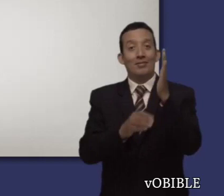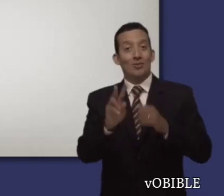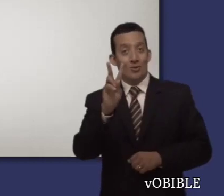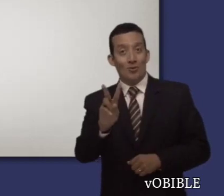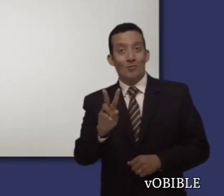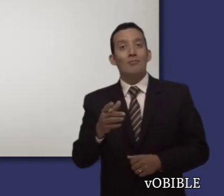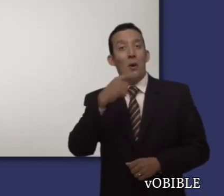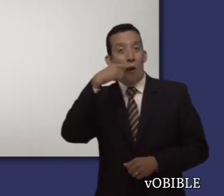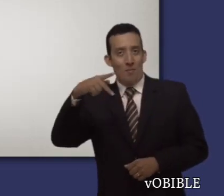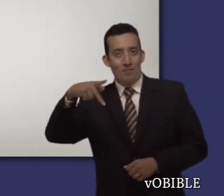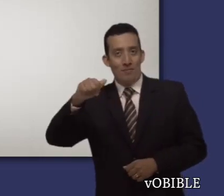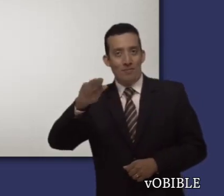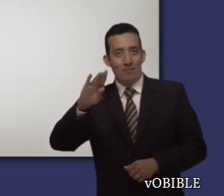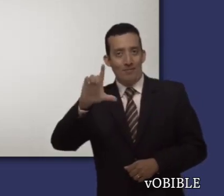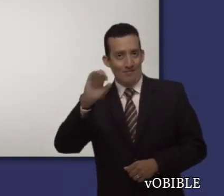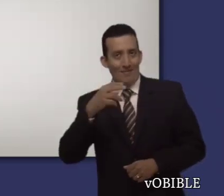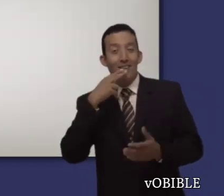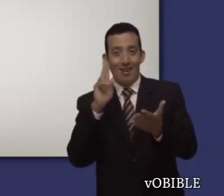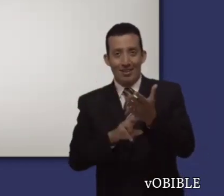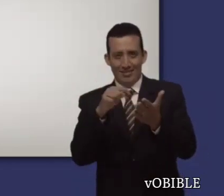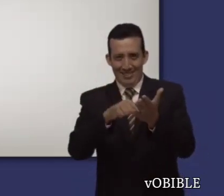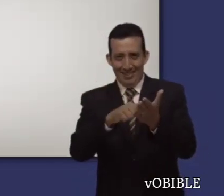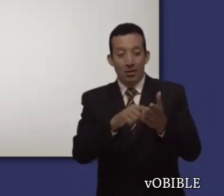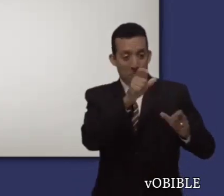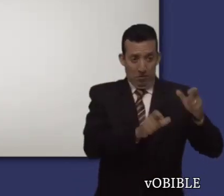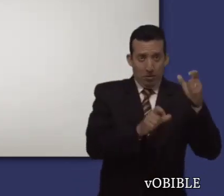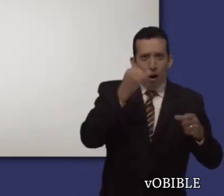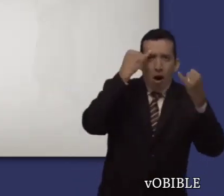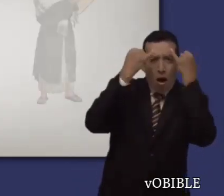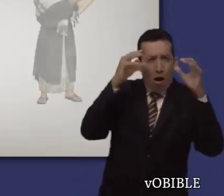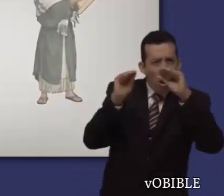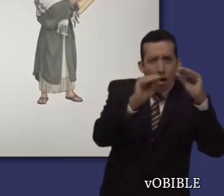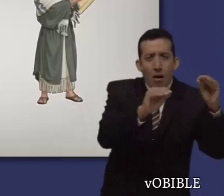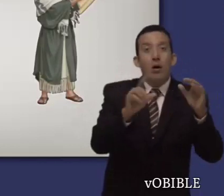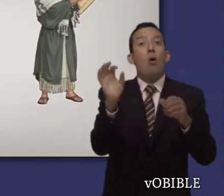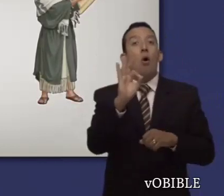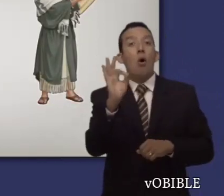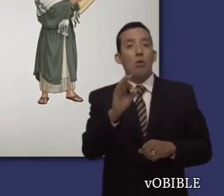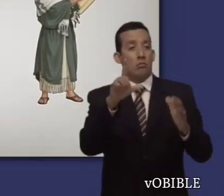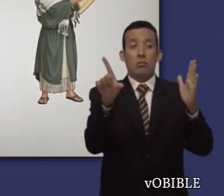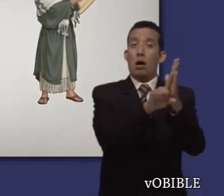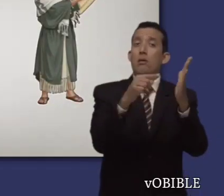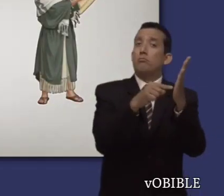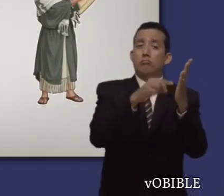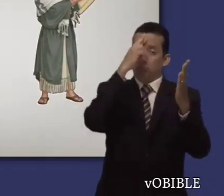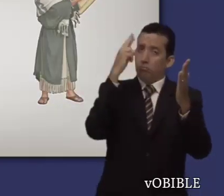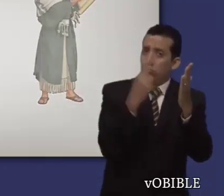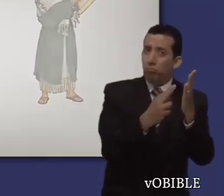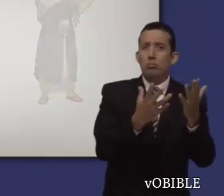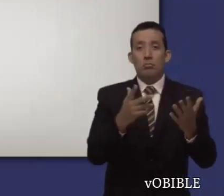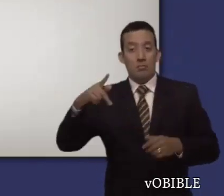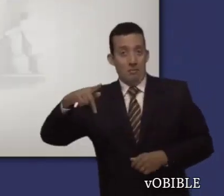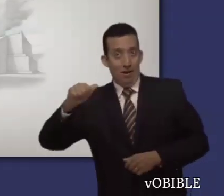2, el apóstol dice a los colosenses que tengan cuidado con quienes fomentan filosofías y enseñan que hay que obedecer la ley mosaica.